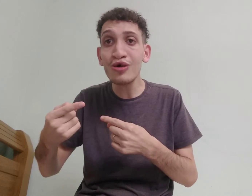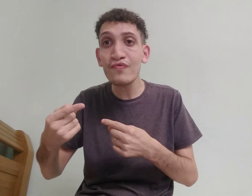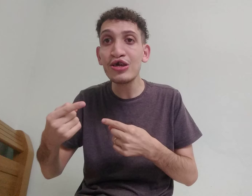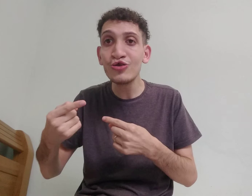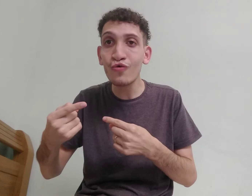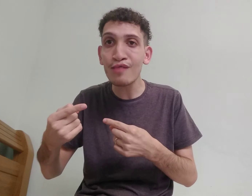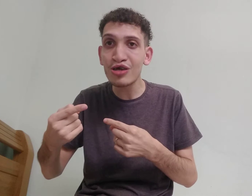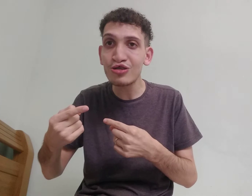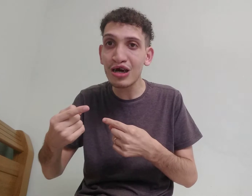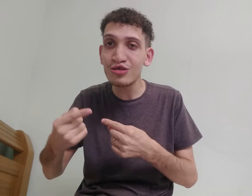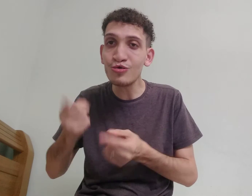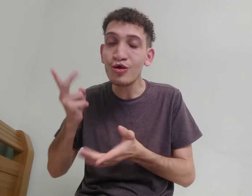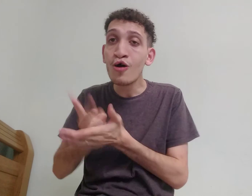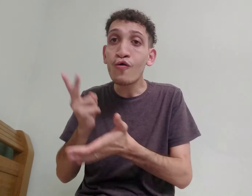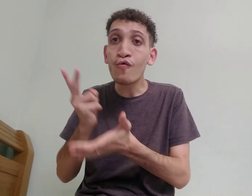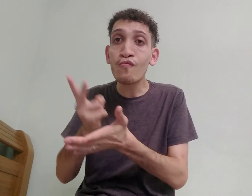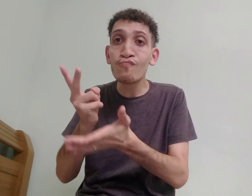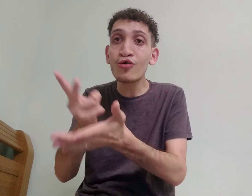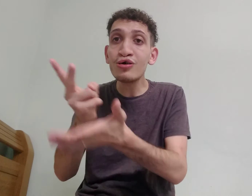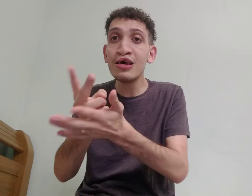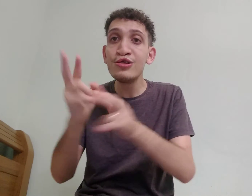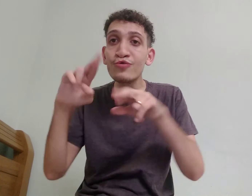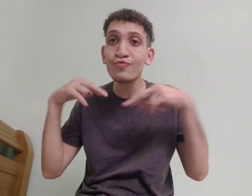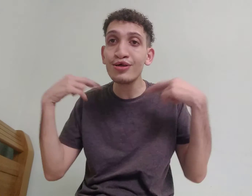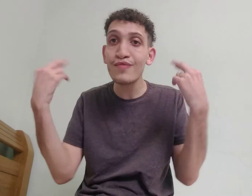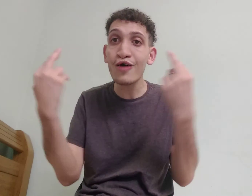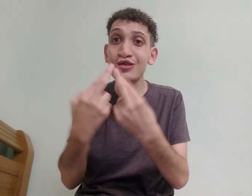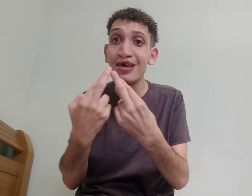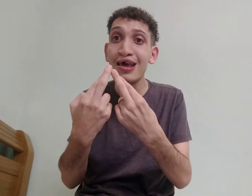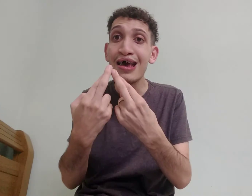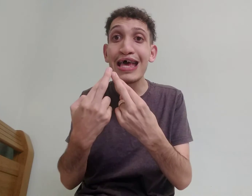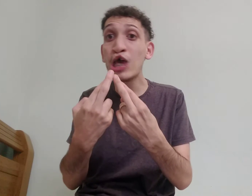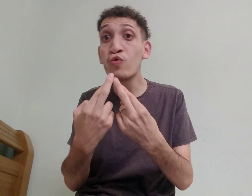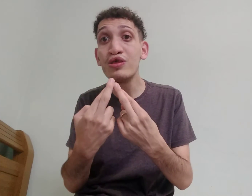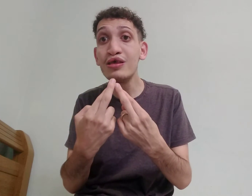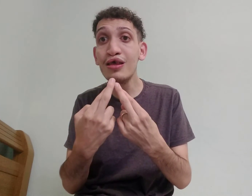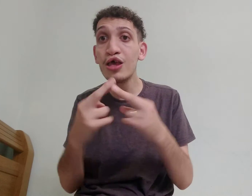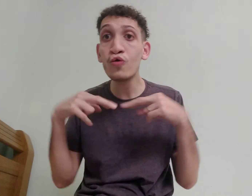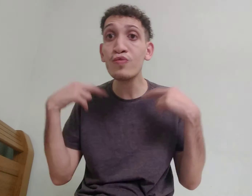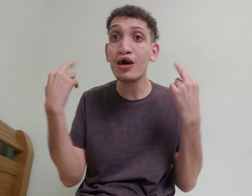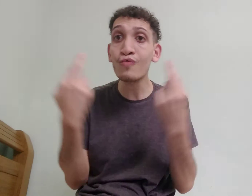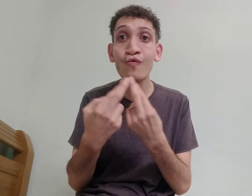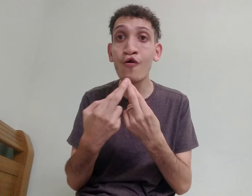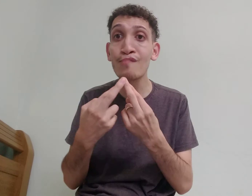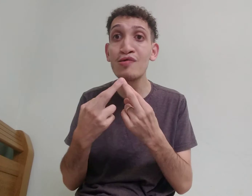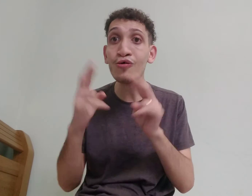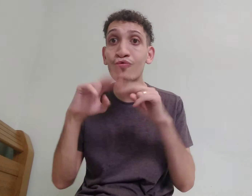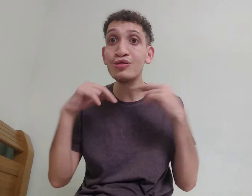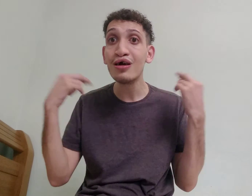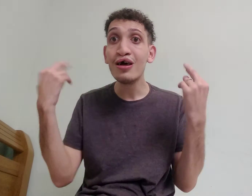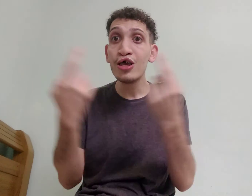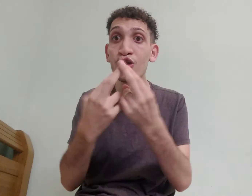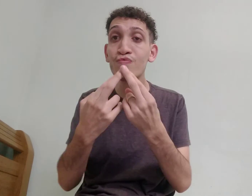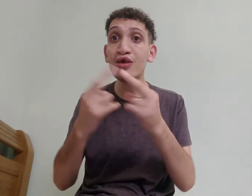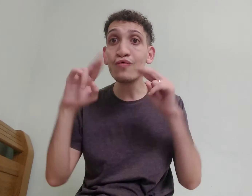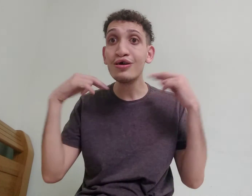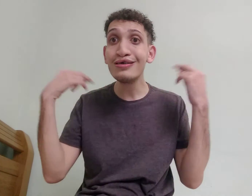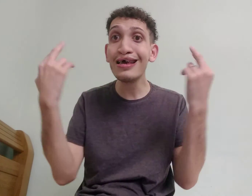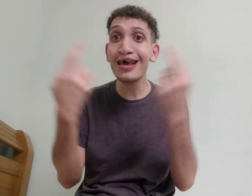posteriormente a isso, procede com o sinal de reunião, uma mesma coisa, reunião e reino, né,